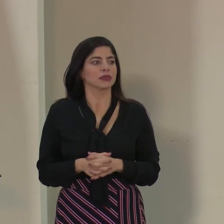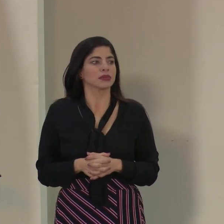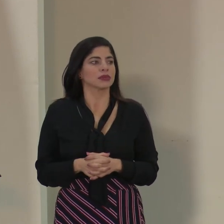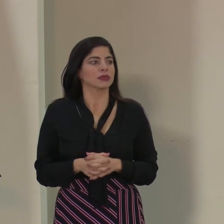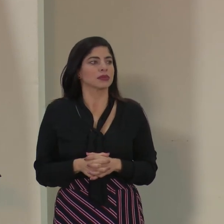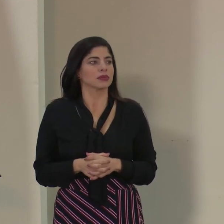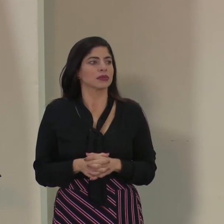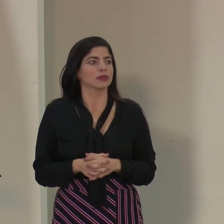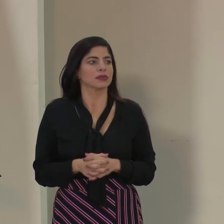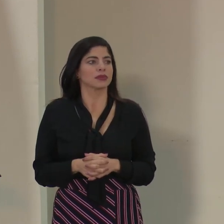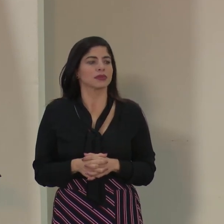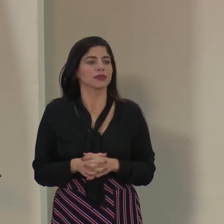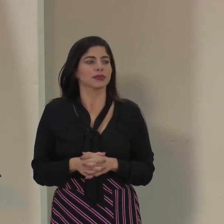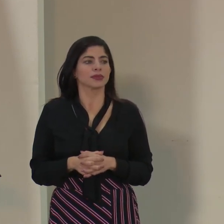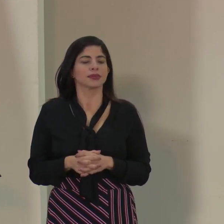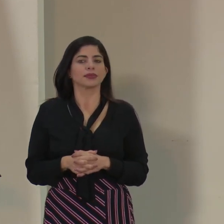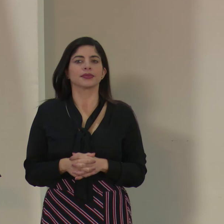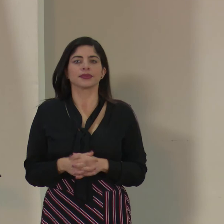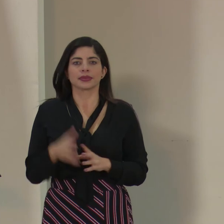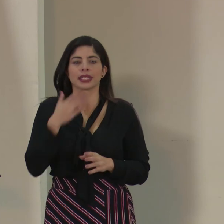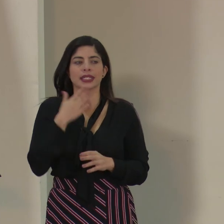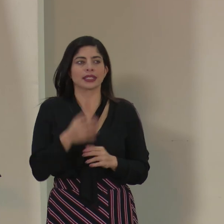Sí, ahí arribita, ahí mejor. Gracias.